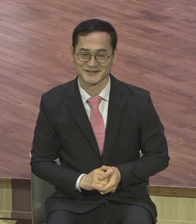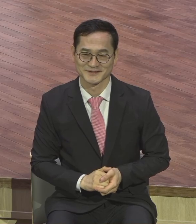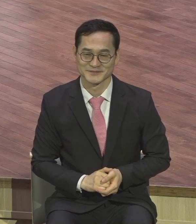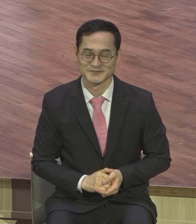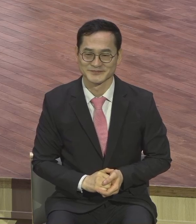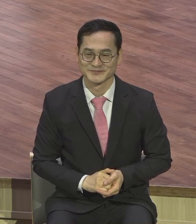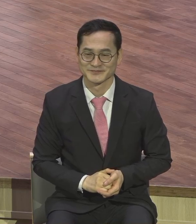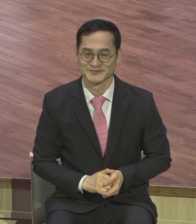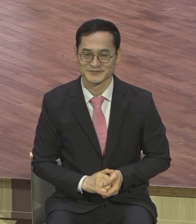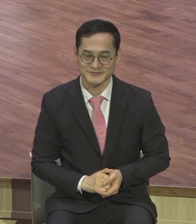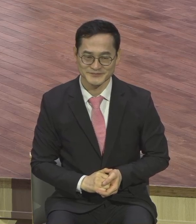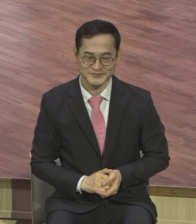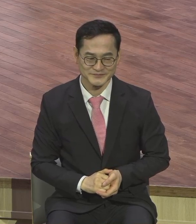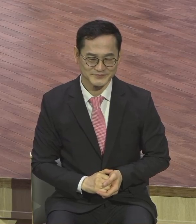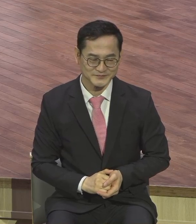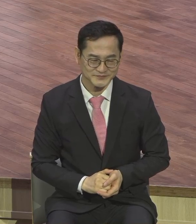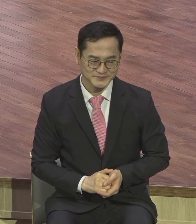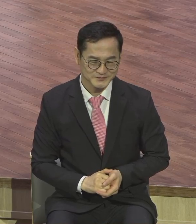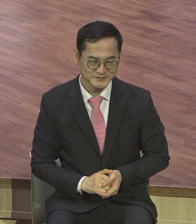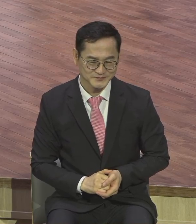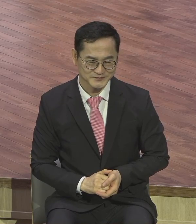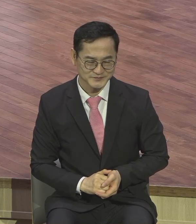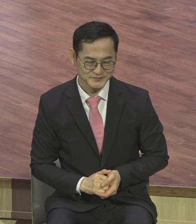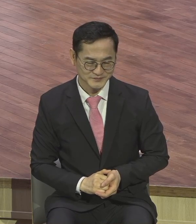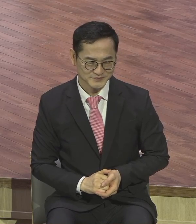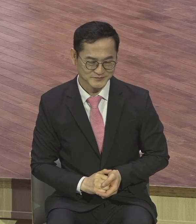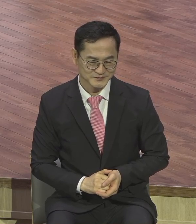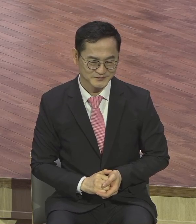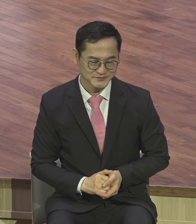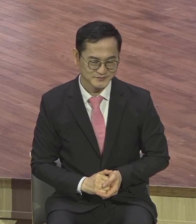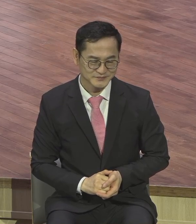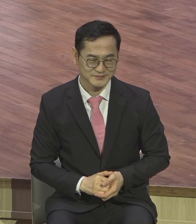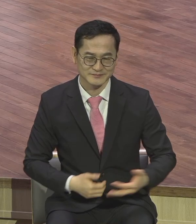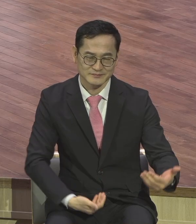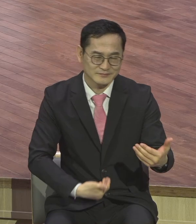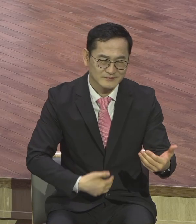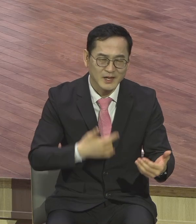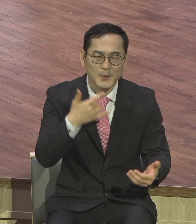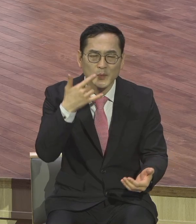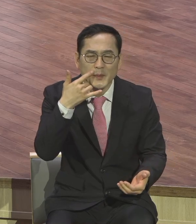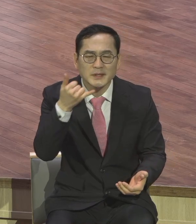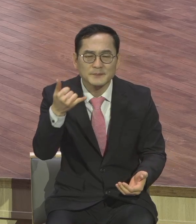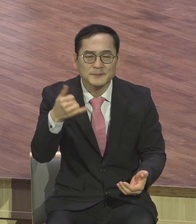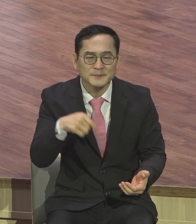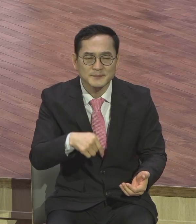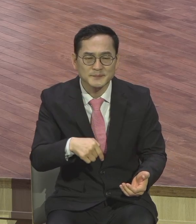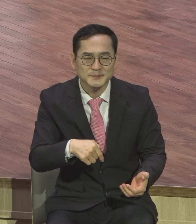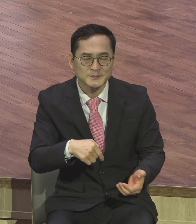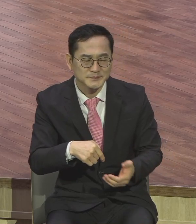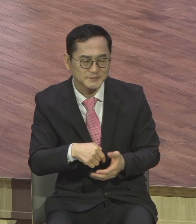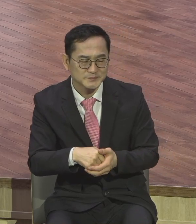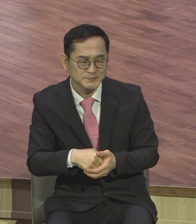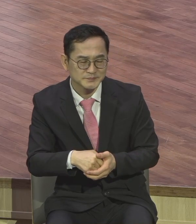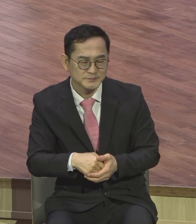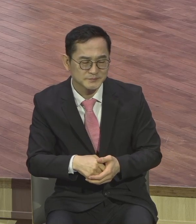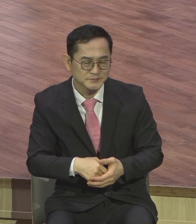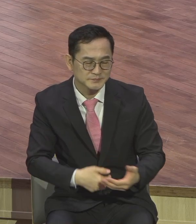원암 인류 중에서 제 품에 아버지 어머니가 제가 다 모시고 있으면서 아버지 어머니가 천국